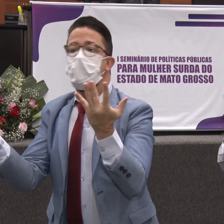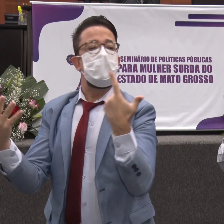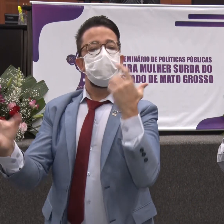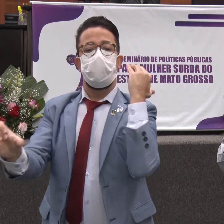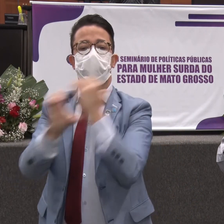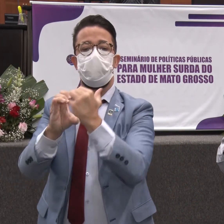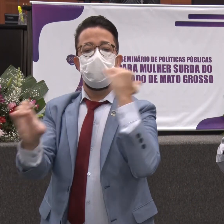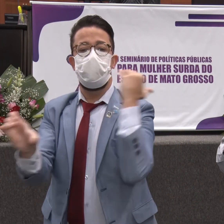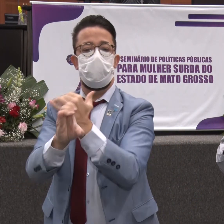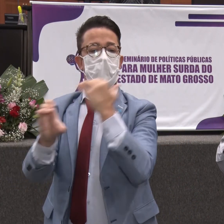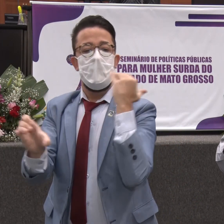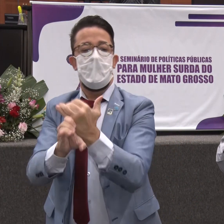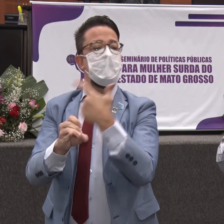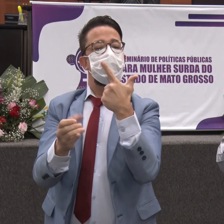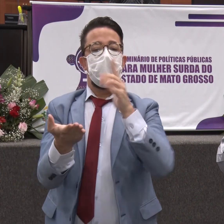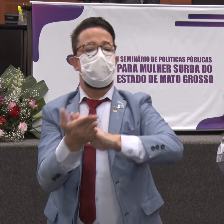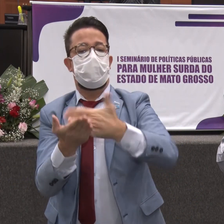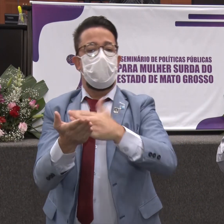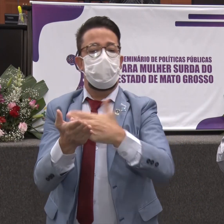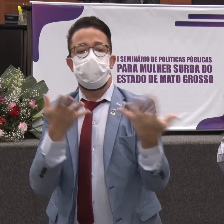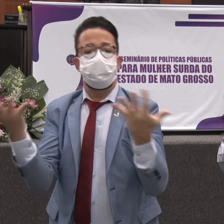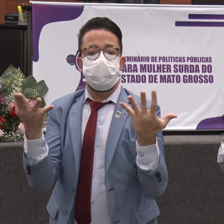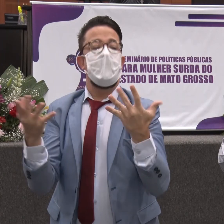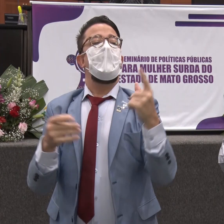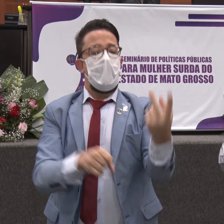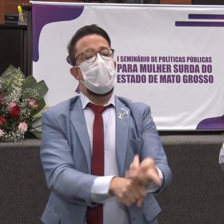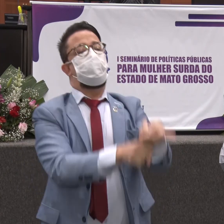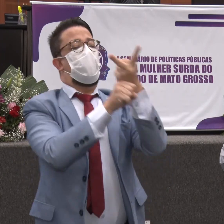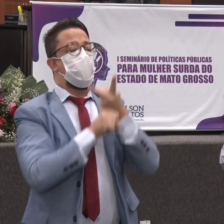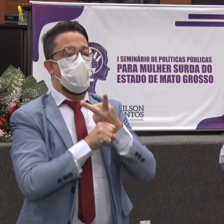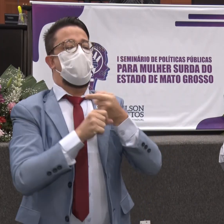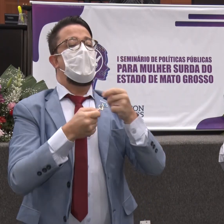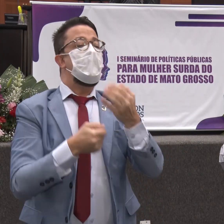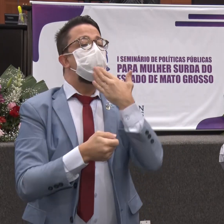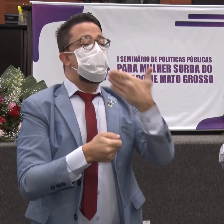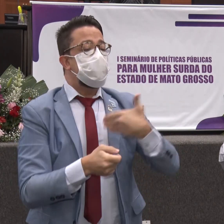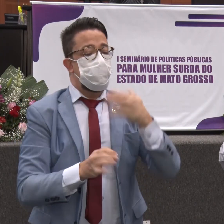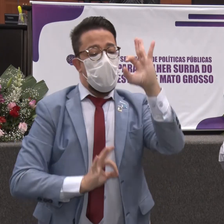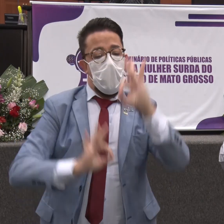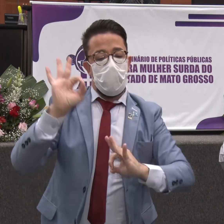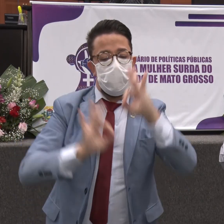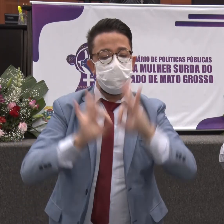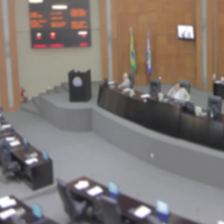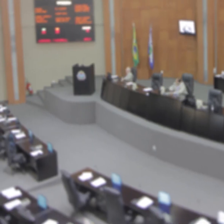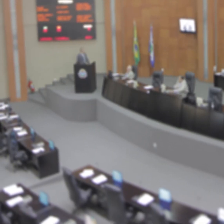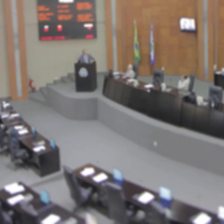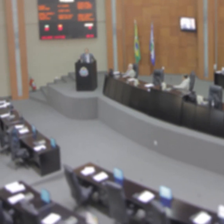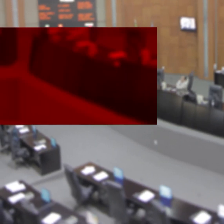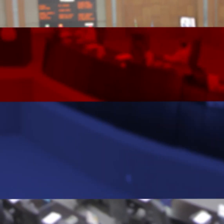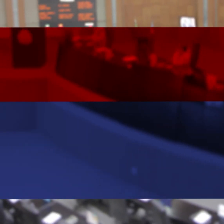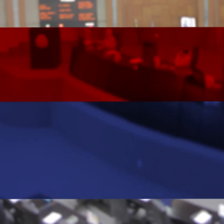delegacia, nesses espaços onde não tem e, às vezes, falta a comunicação para conversar com essas pessoas.